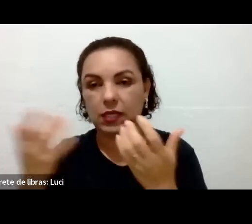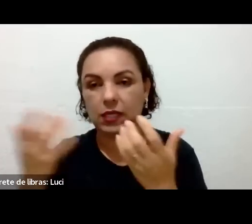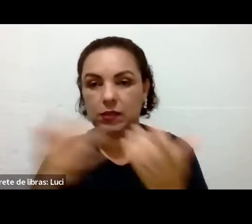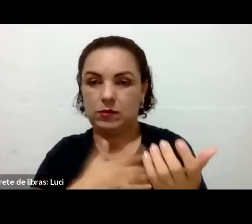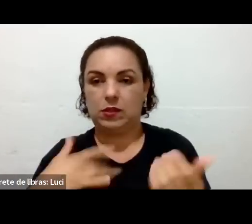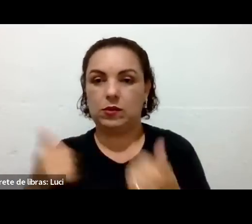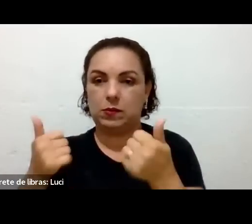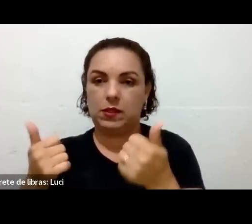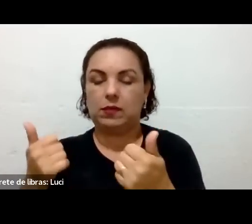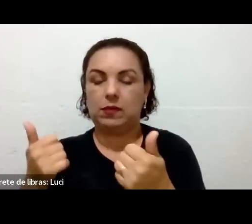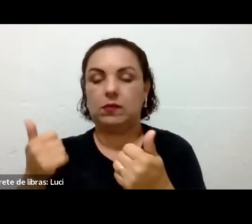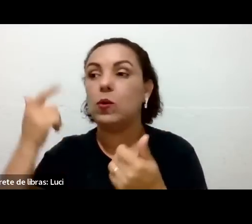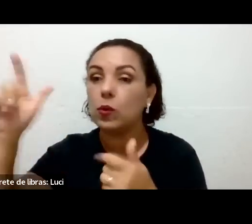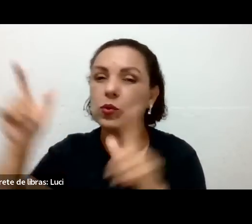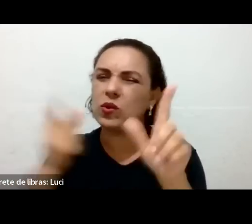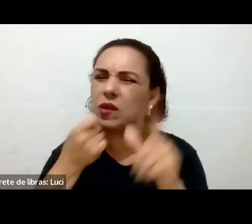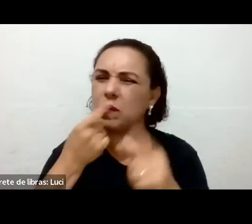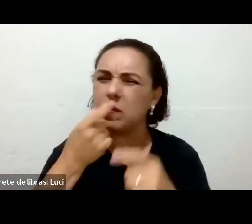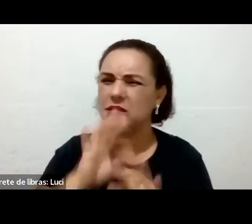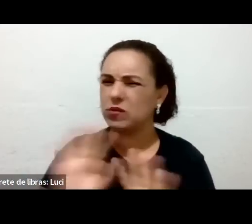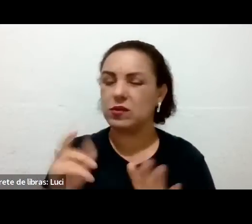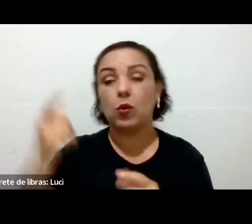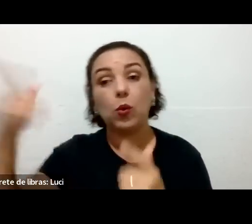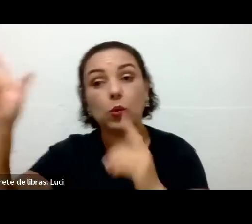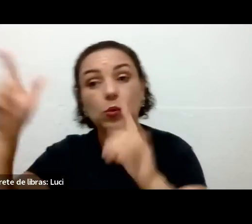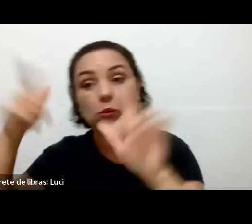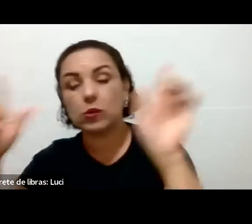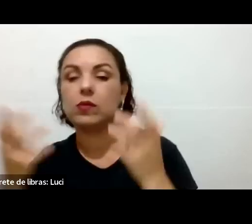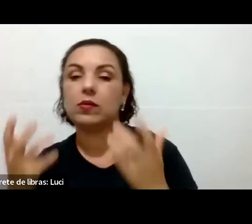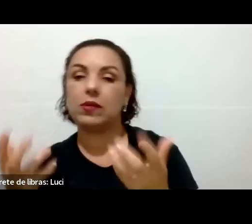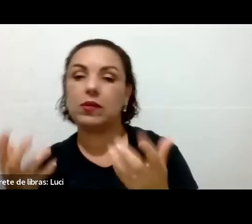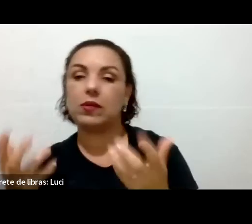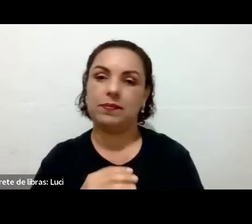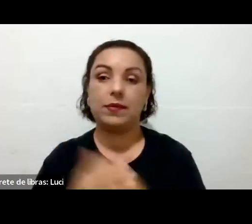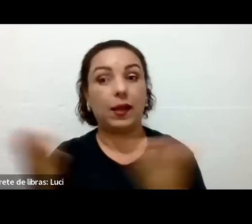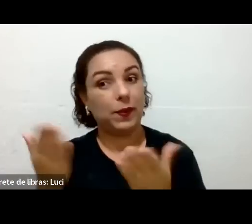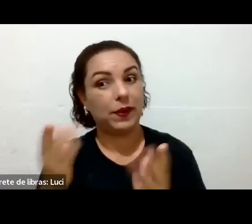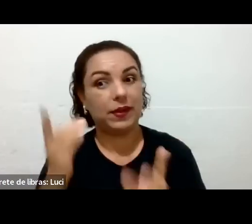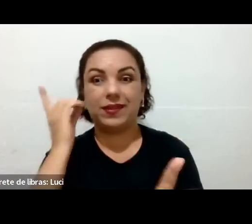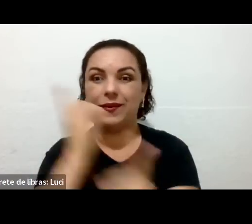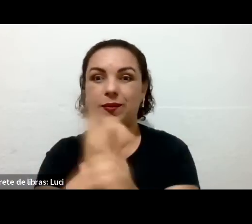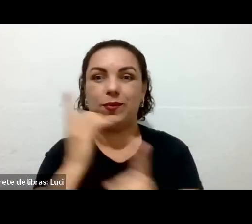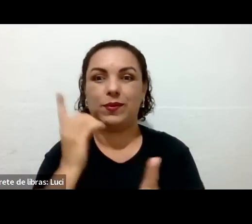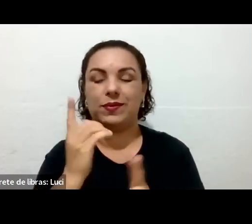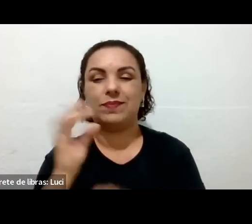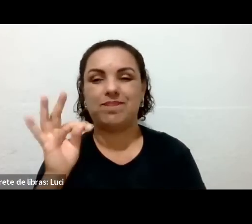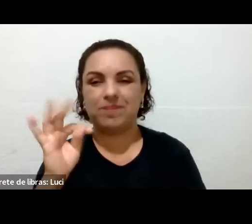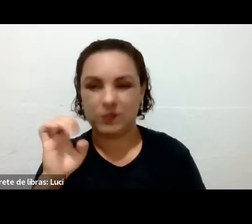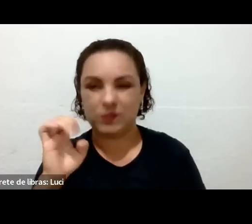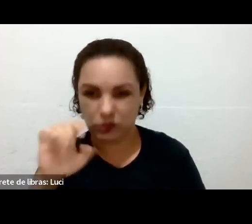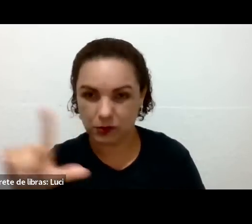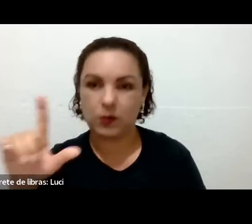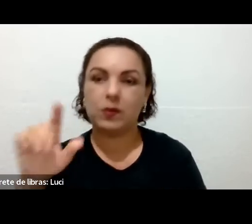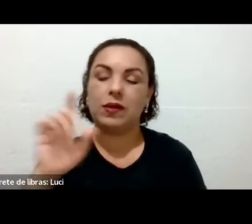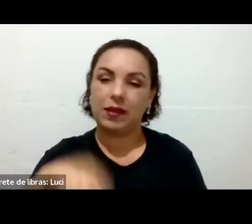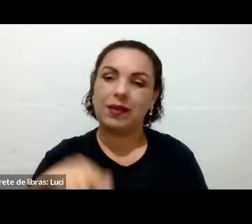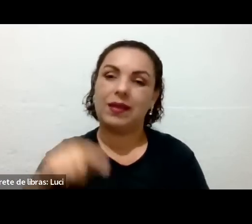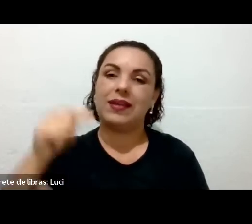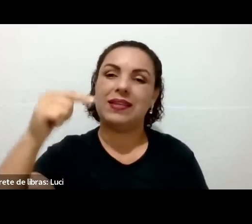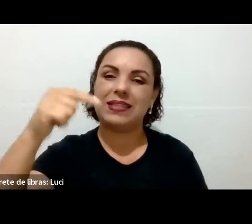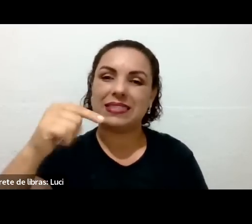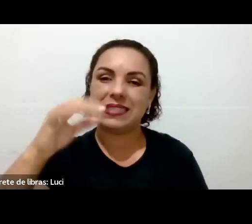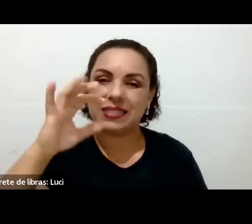agora você encontrou um que investe na maior parte do seu corpo, que é água. 80% do nosso cérebro é água.